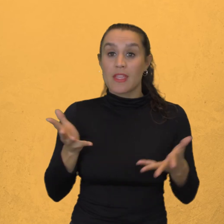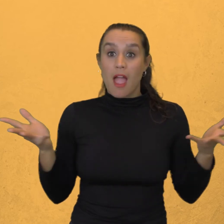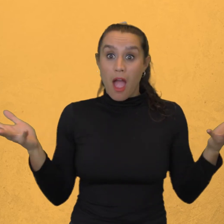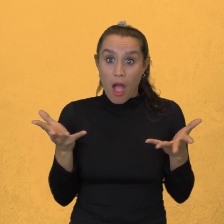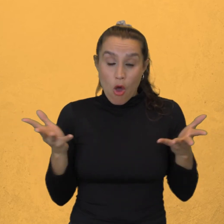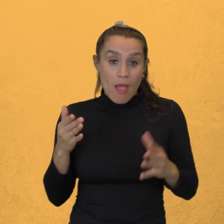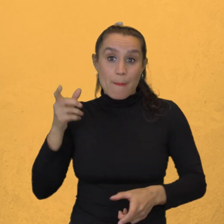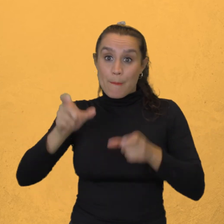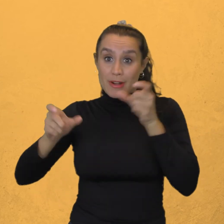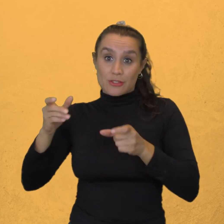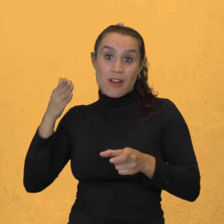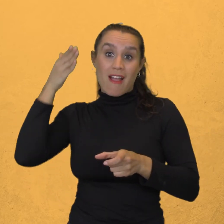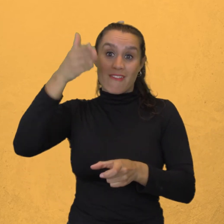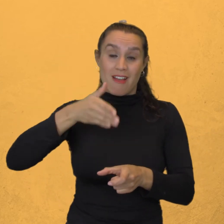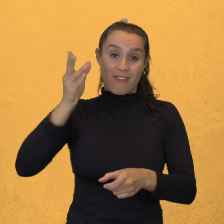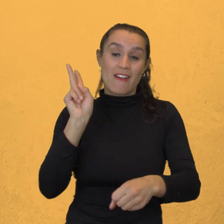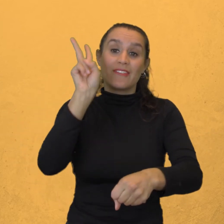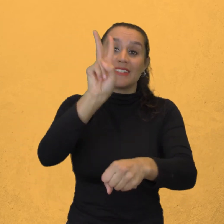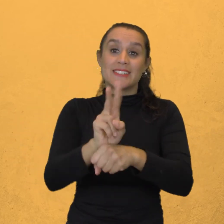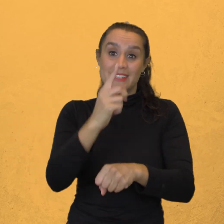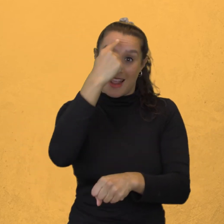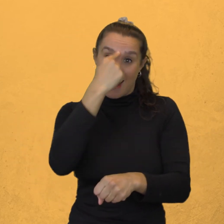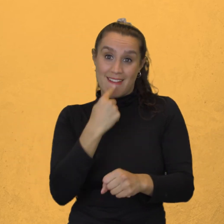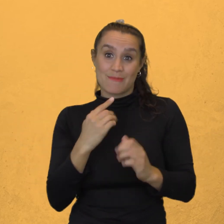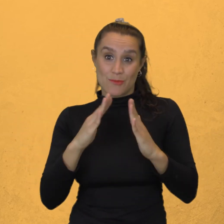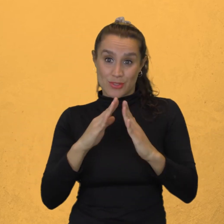Poético Y melancólico Del Quijote en el museo